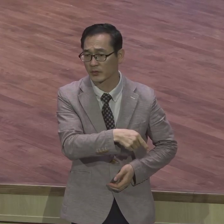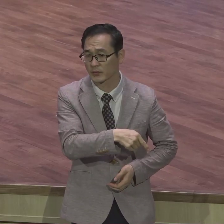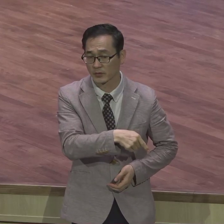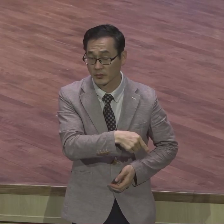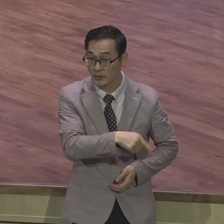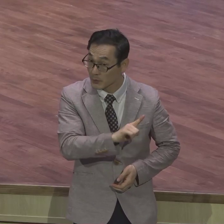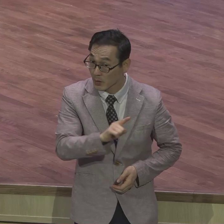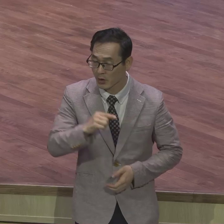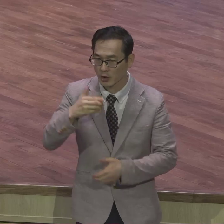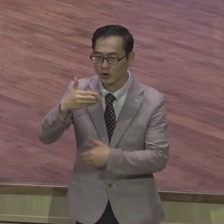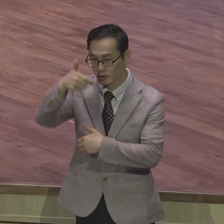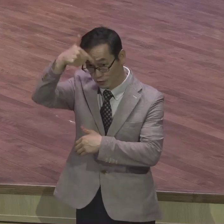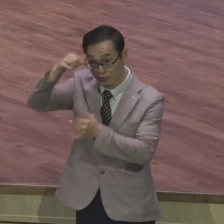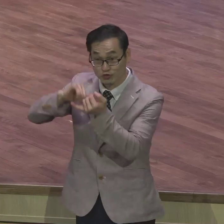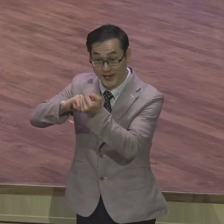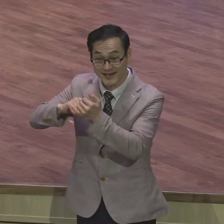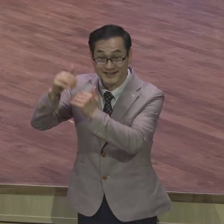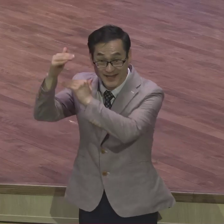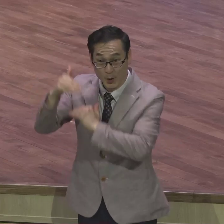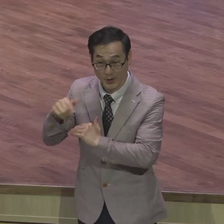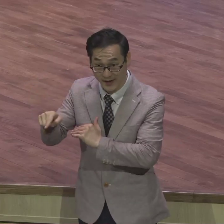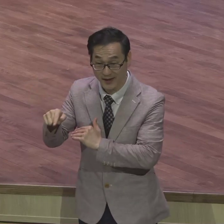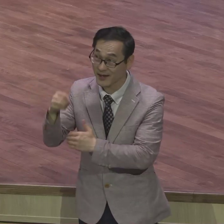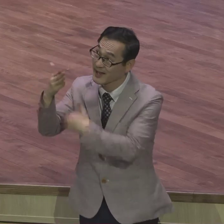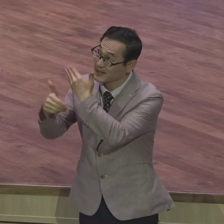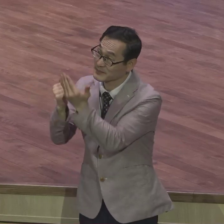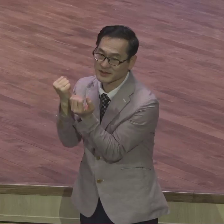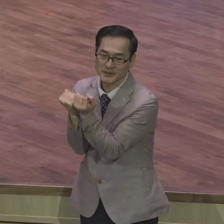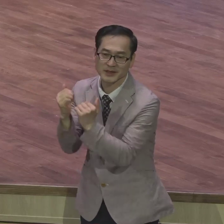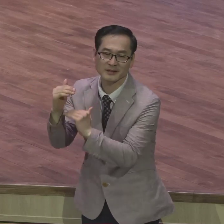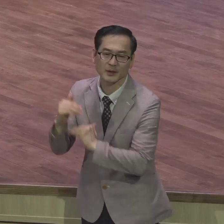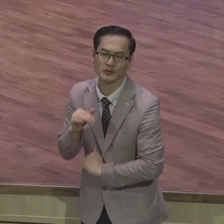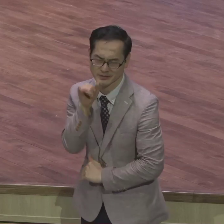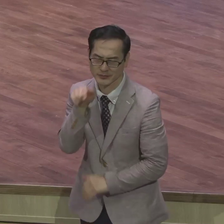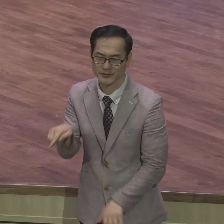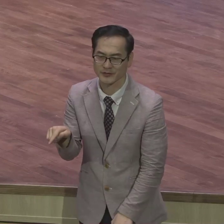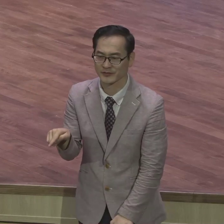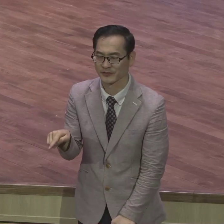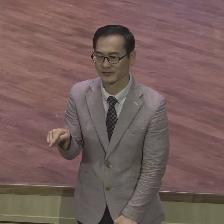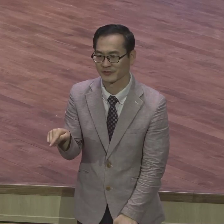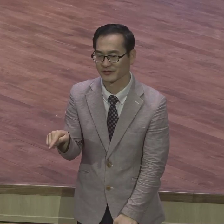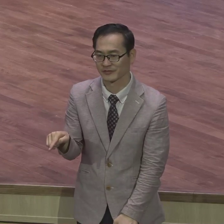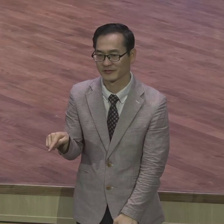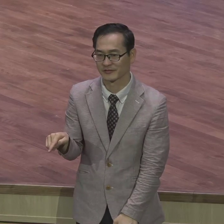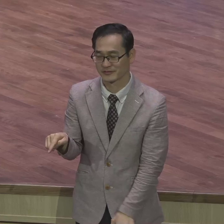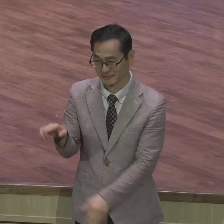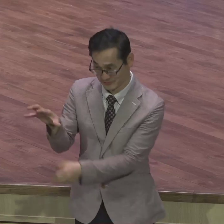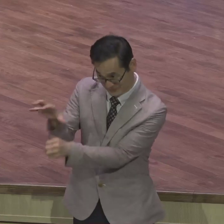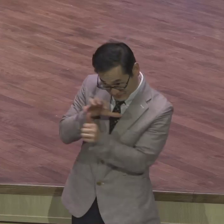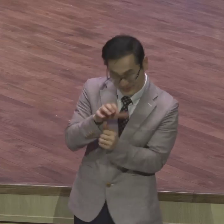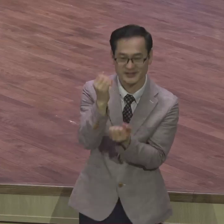거기서 발견할 수 있다라는 바울의 발견 당시 유대인들은 이런